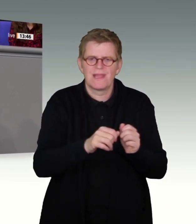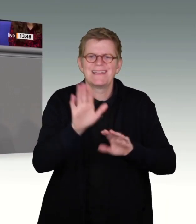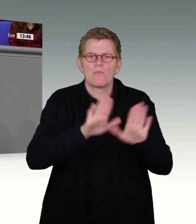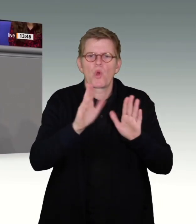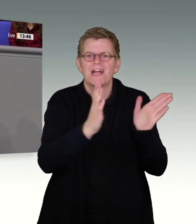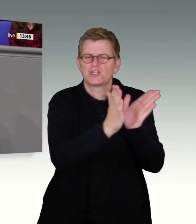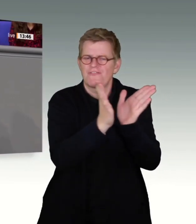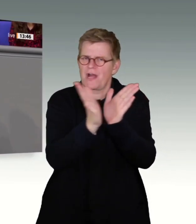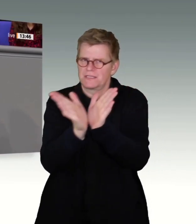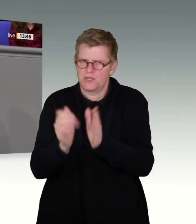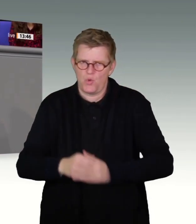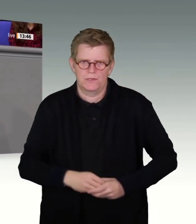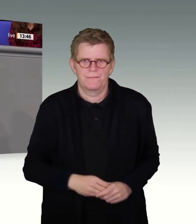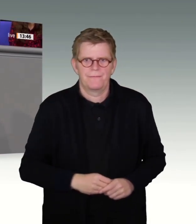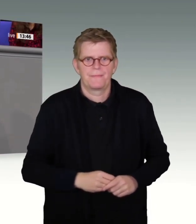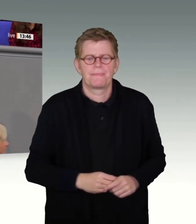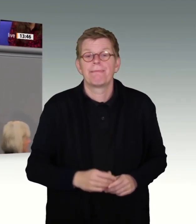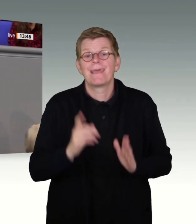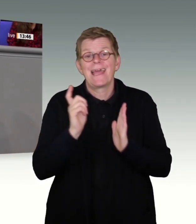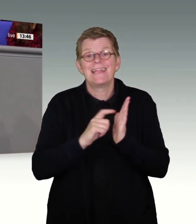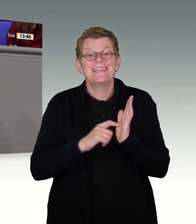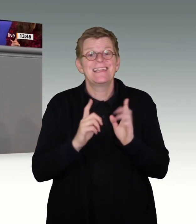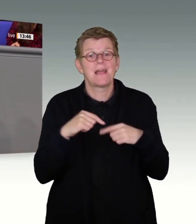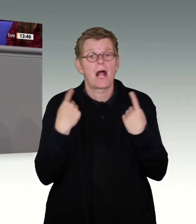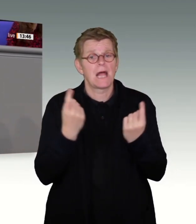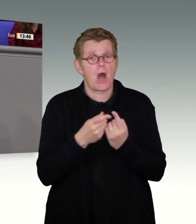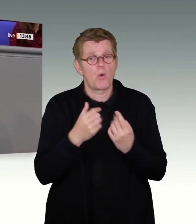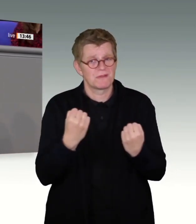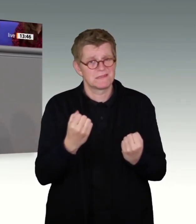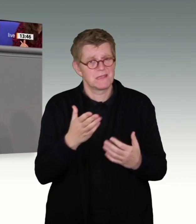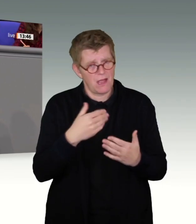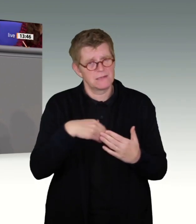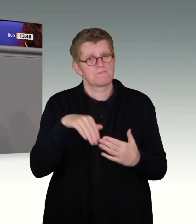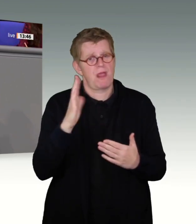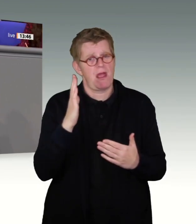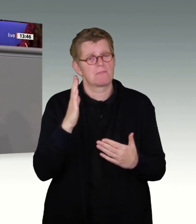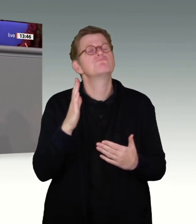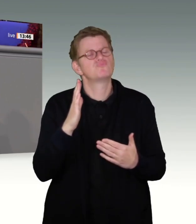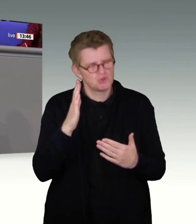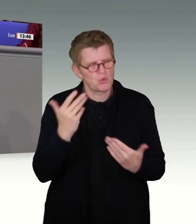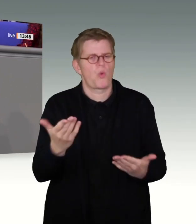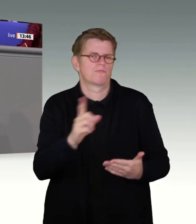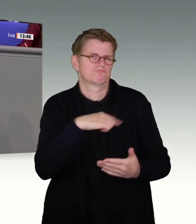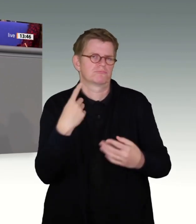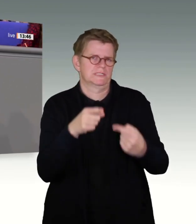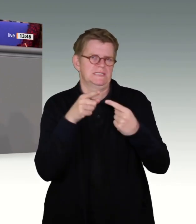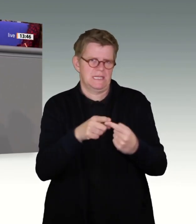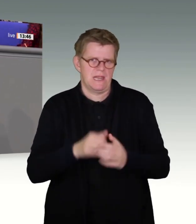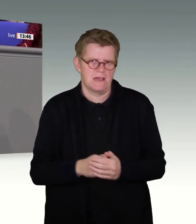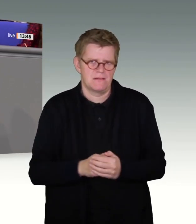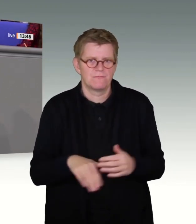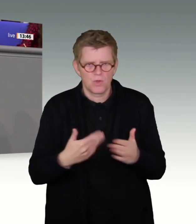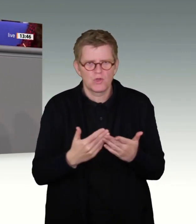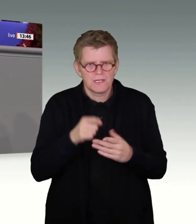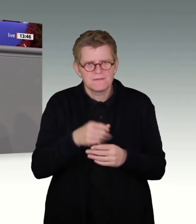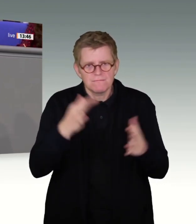digitalen Raum, das ist unser Ziel. Und wir müssen und wir werden unserem demokratischen Rechtsstaat dafür alles tun, schwerere und schwerste Straftaten zu